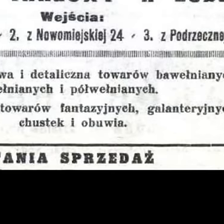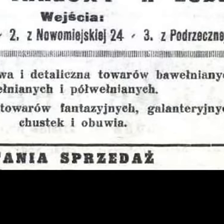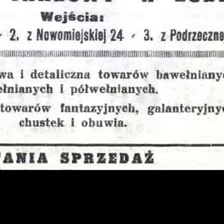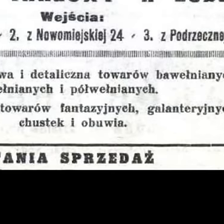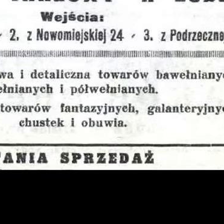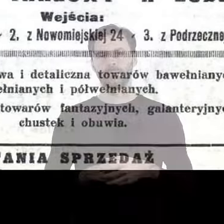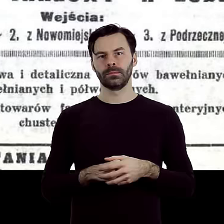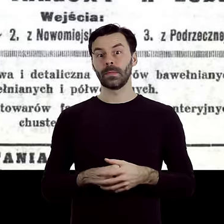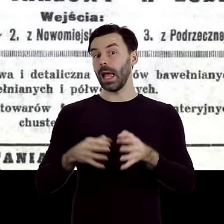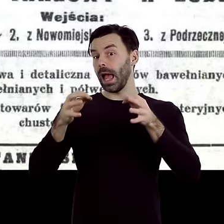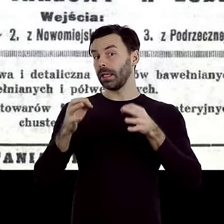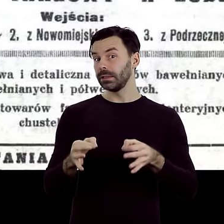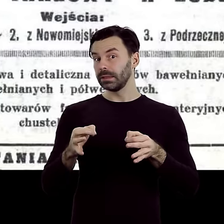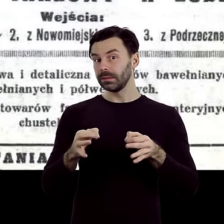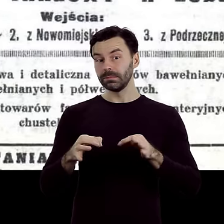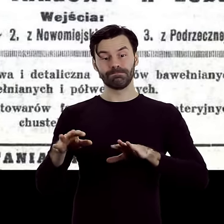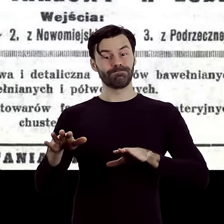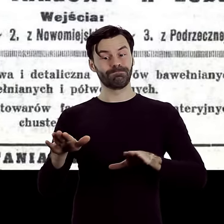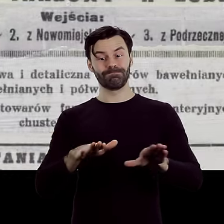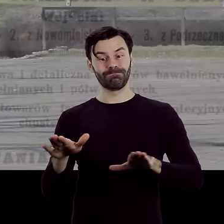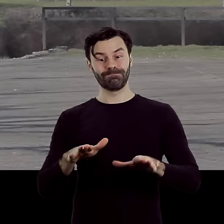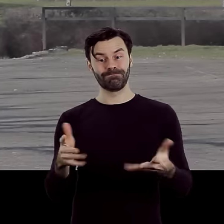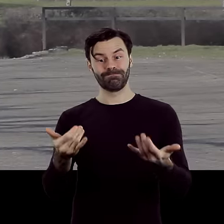Dziś to miejsce nie pamięta już dawnego zgiełku.